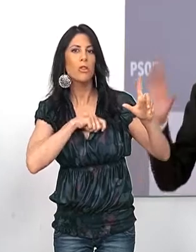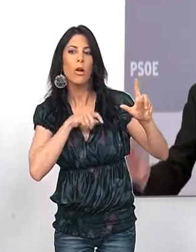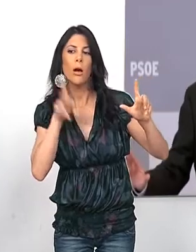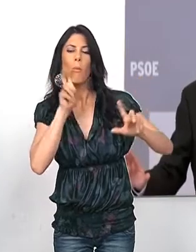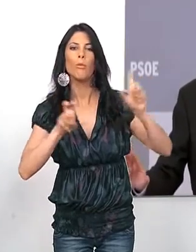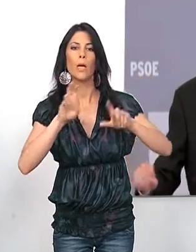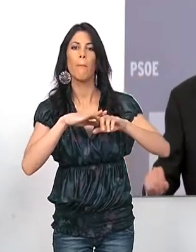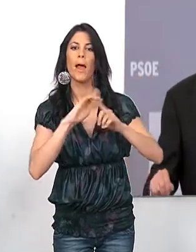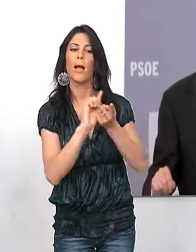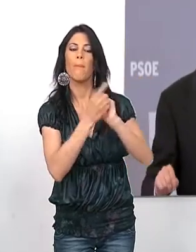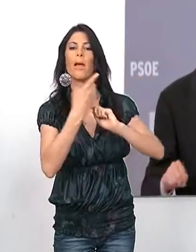la verdad de los recortes.